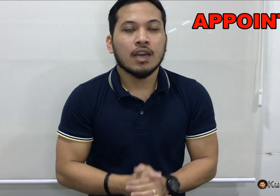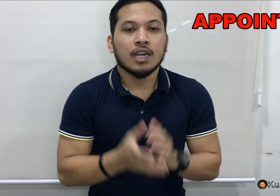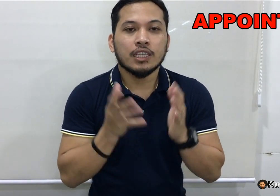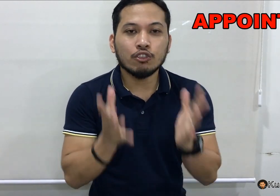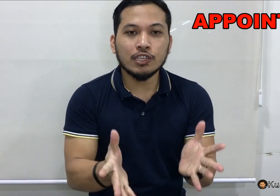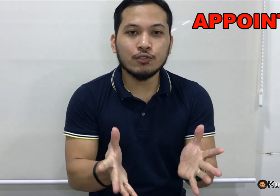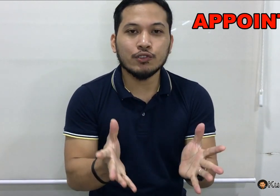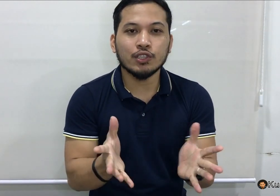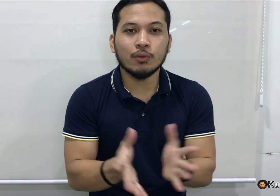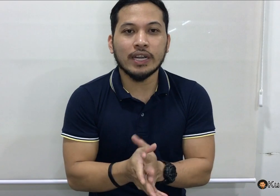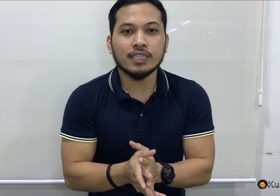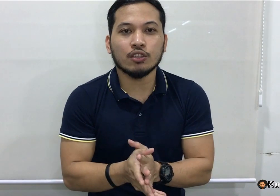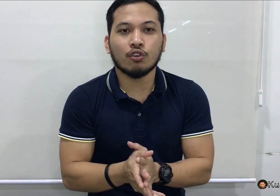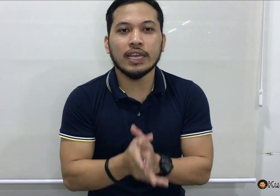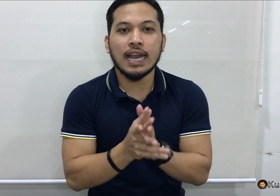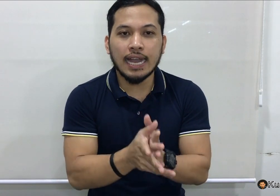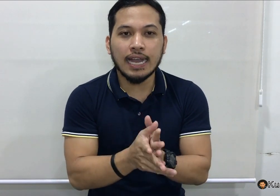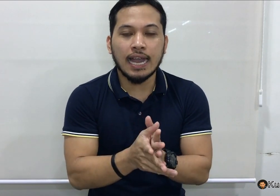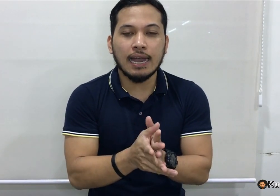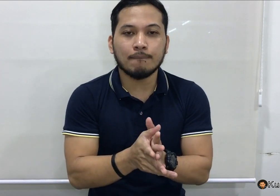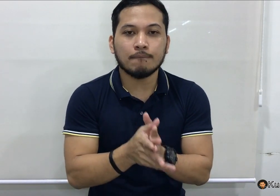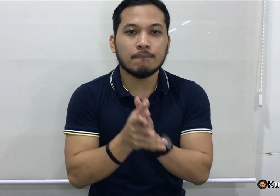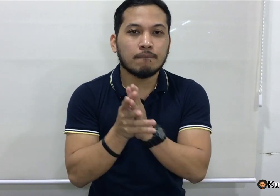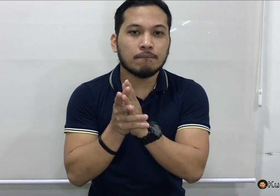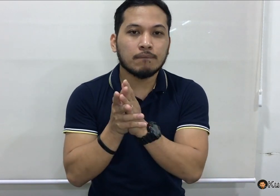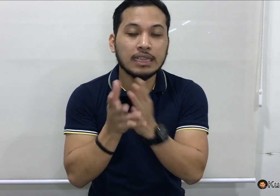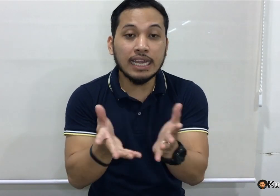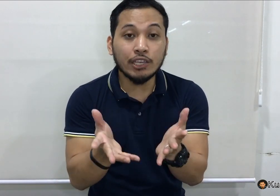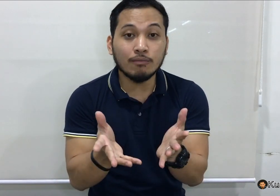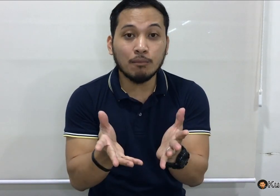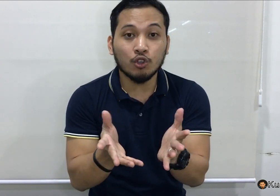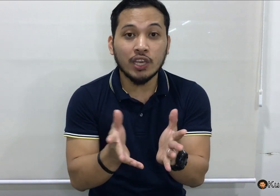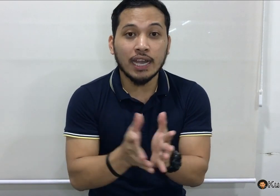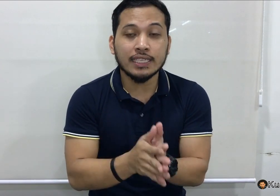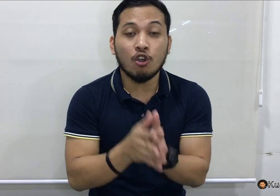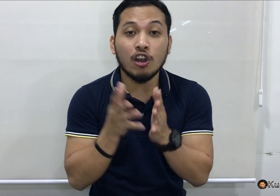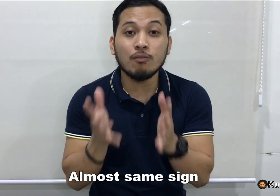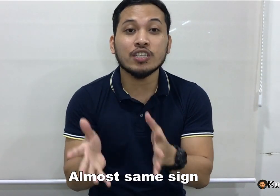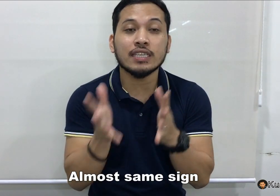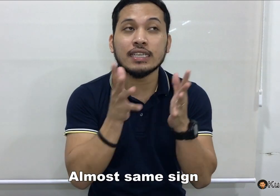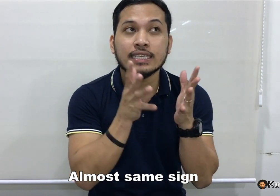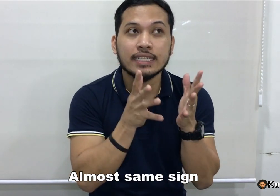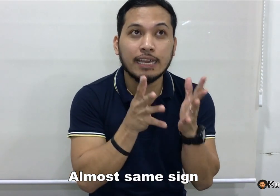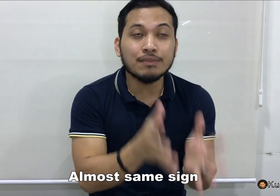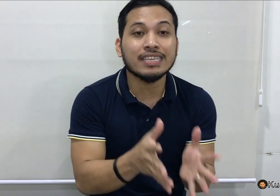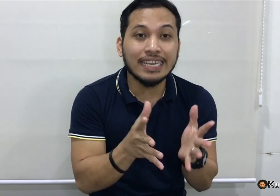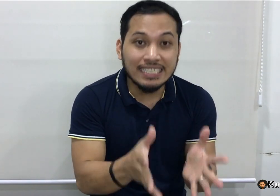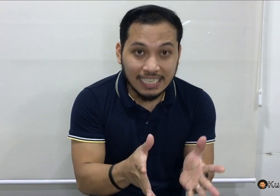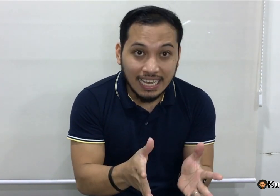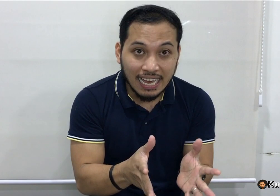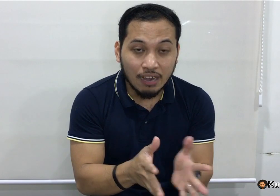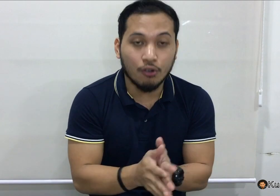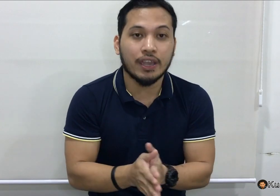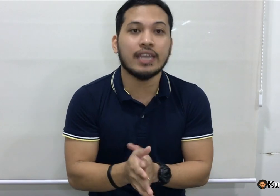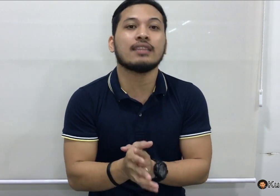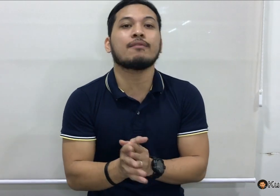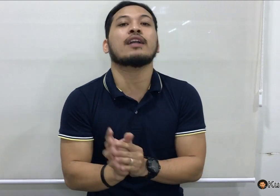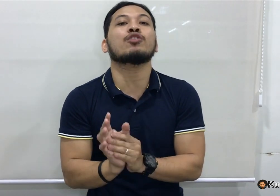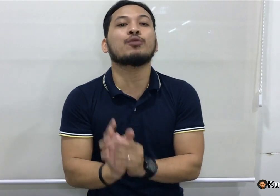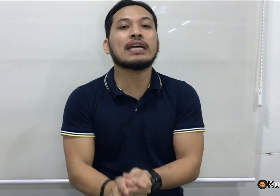dito sa susunod na word na to, kailangan titigan yung mabuto yan, kasi almost same sign sila. Okay. Ganito po